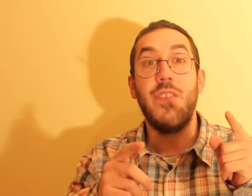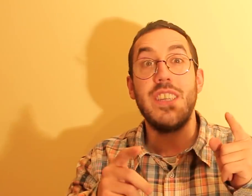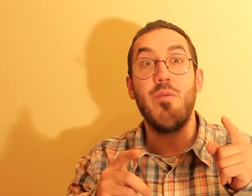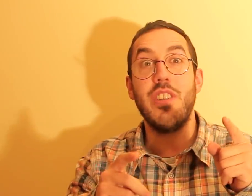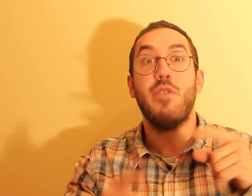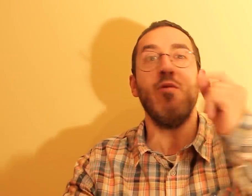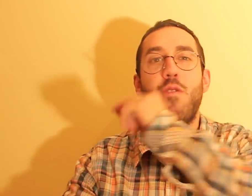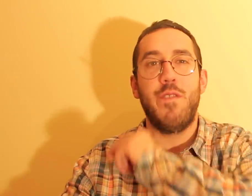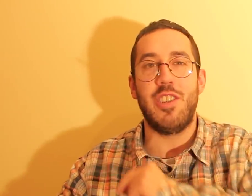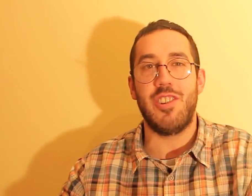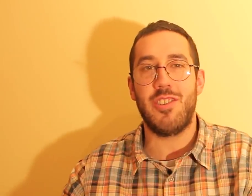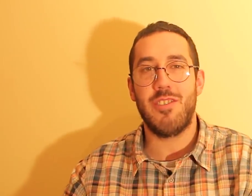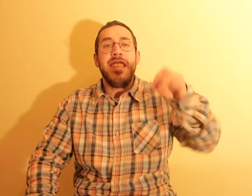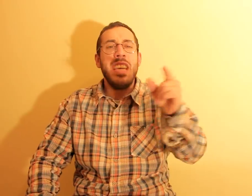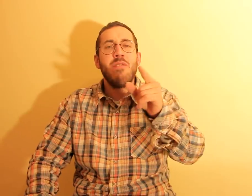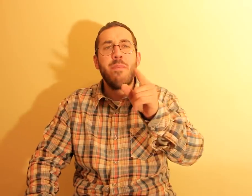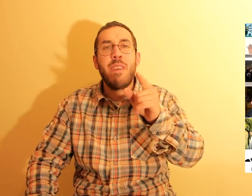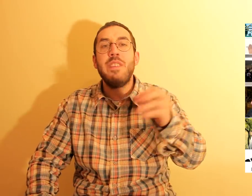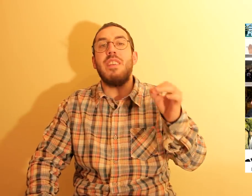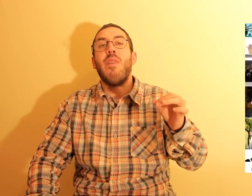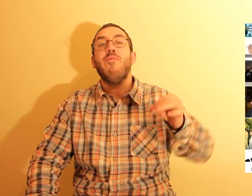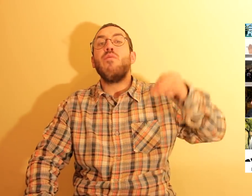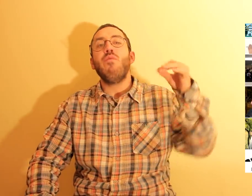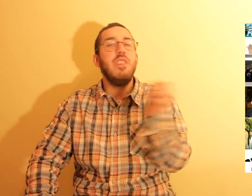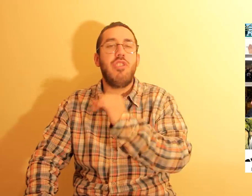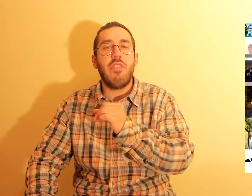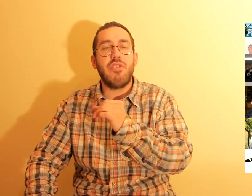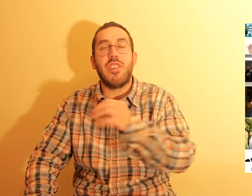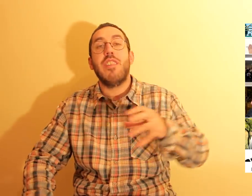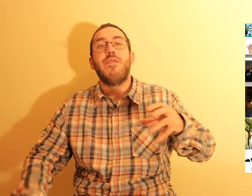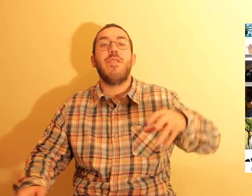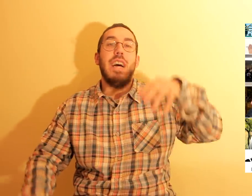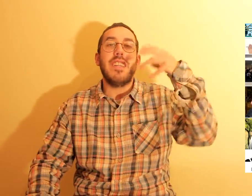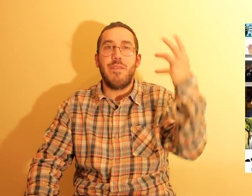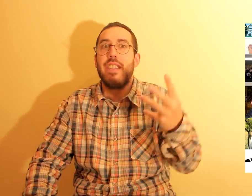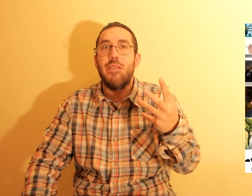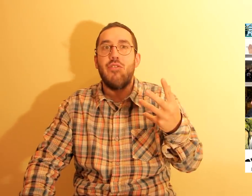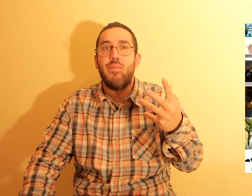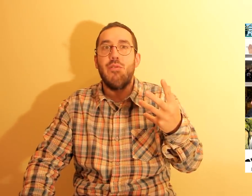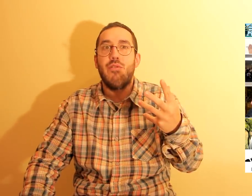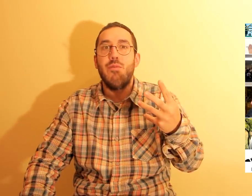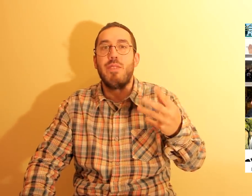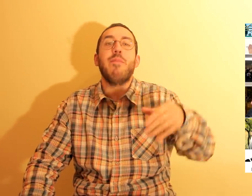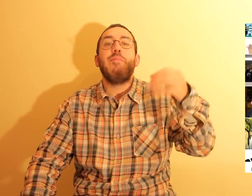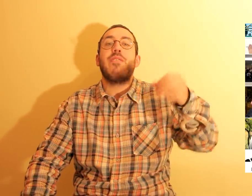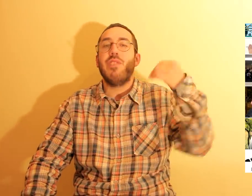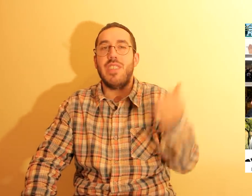fazem coisas muito fixas. Sigam também o Instagram do Luiz Jorge, que ele, além de fazer vídeos para o YouTube, também mete coisas